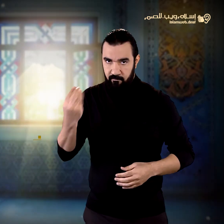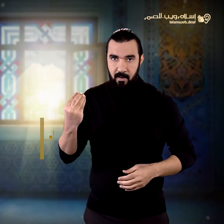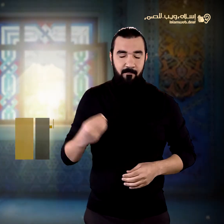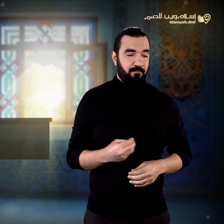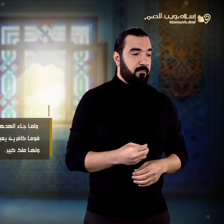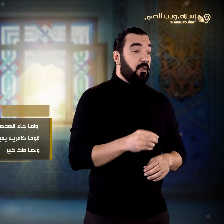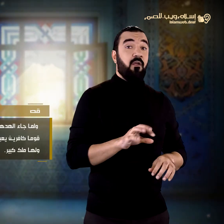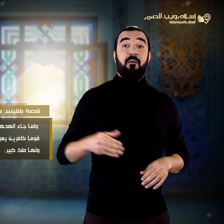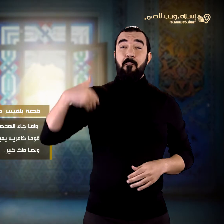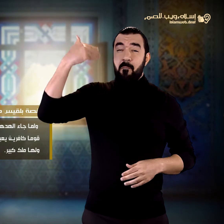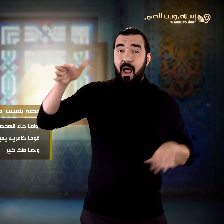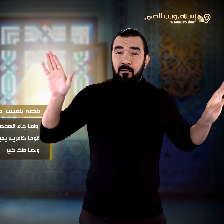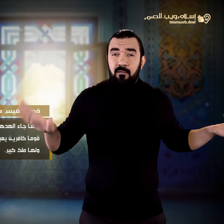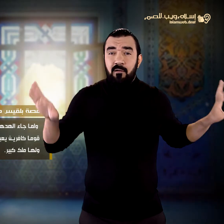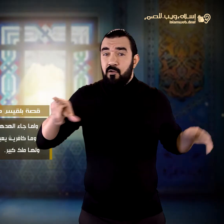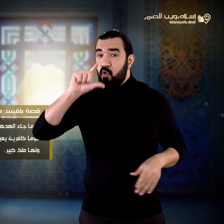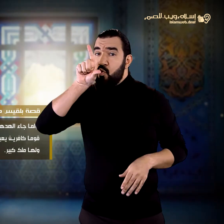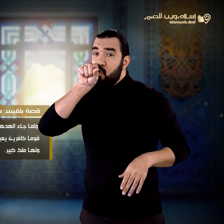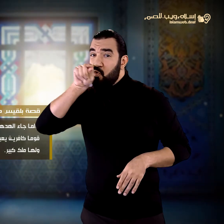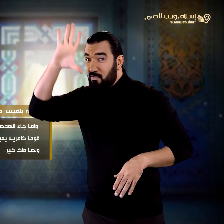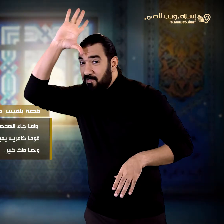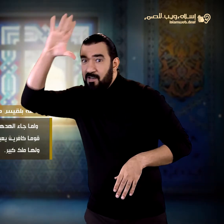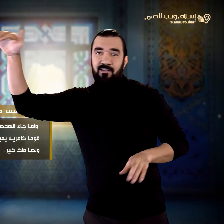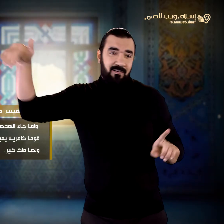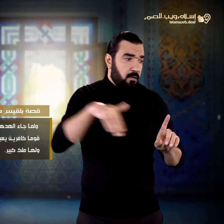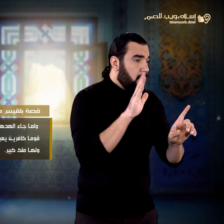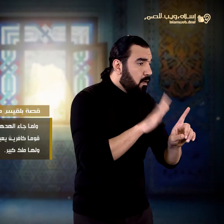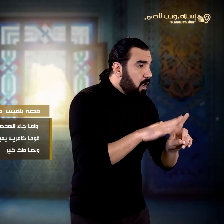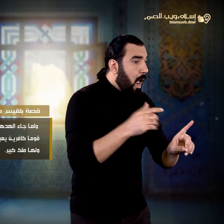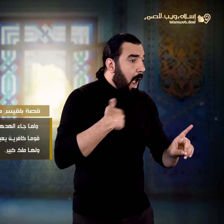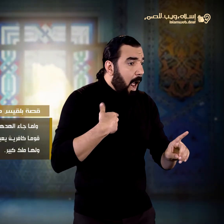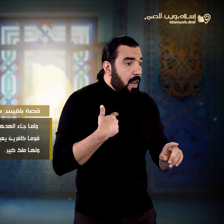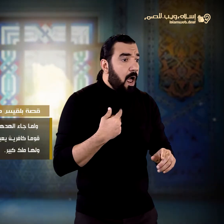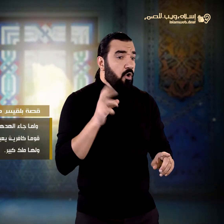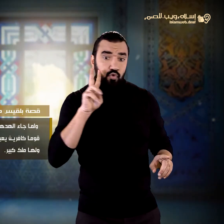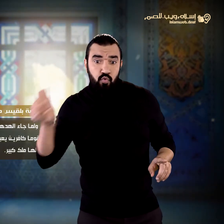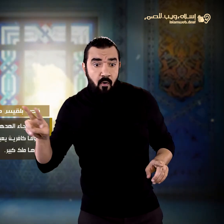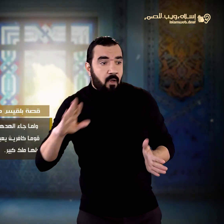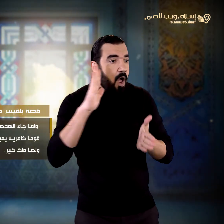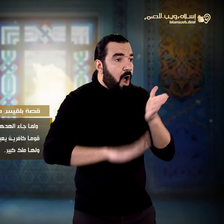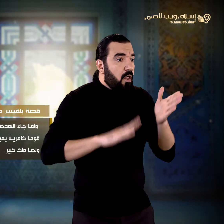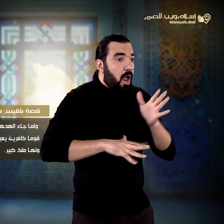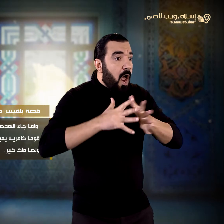ولما جاء الهدهد ذكر لسليمان أنه أتى بخبر عظيم